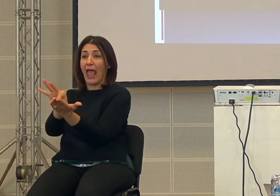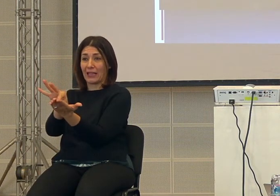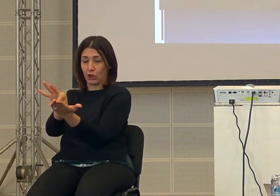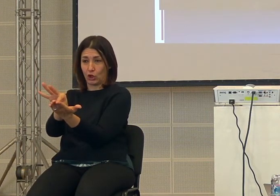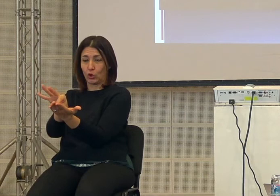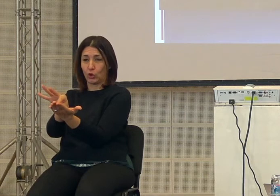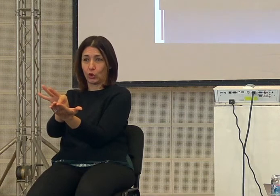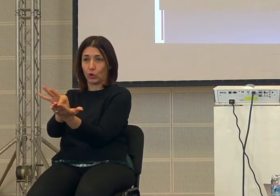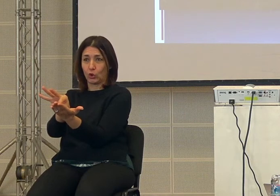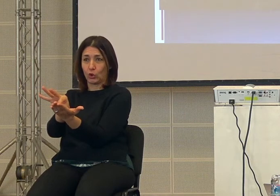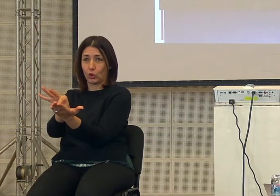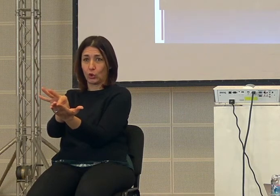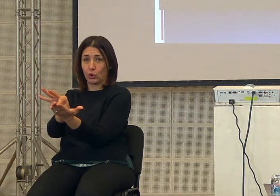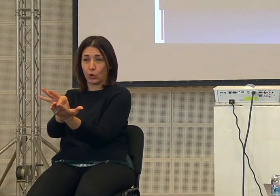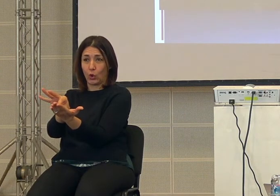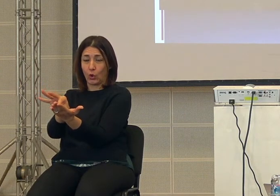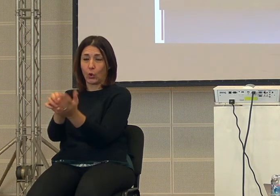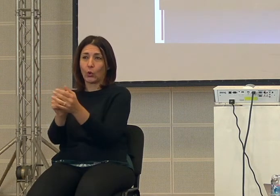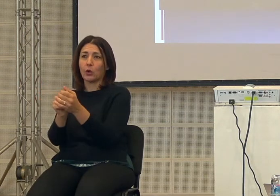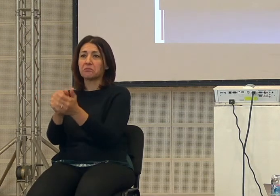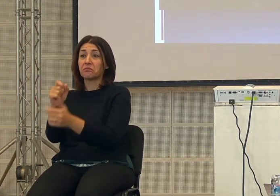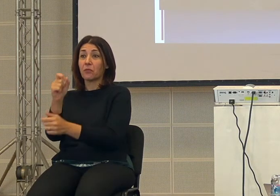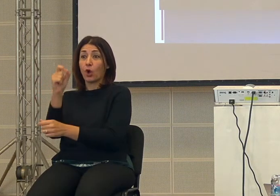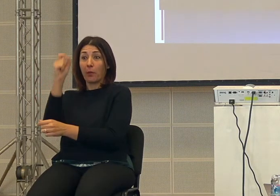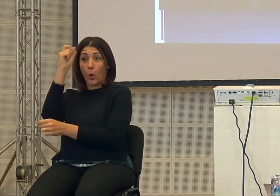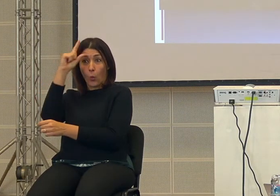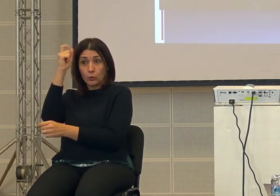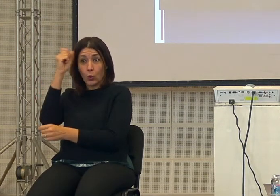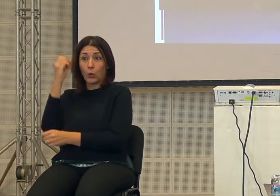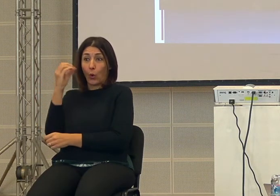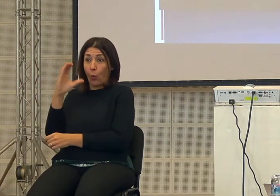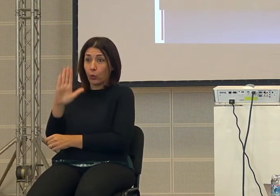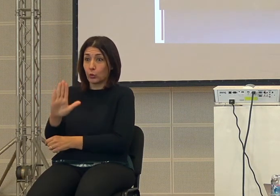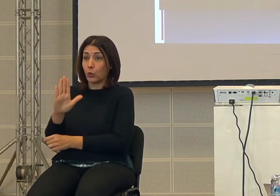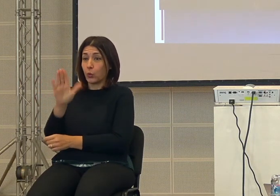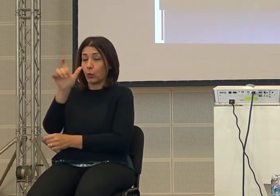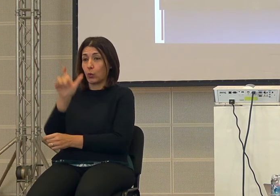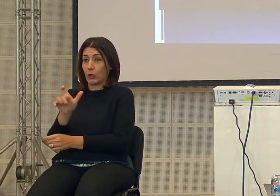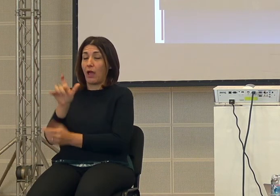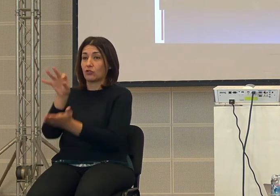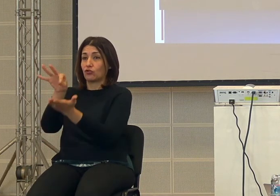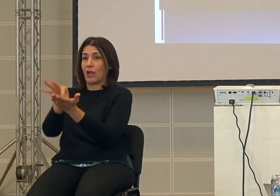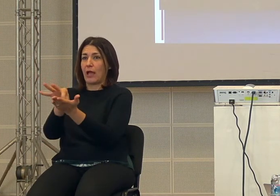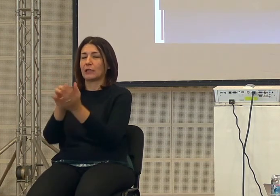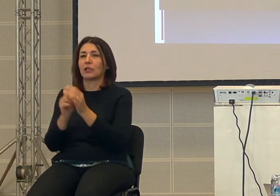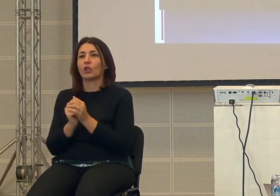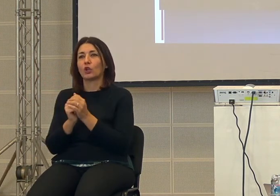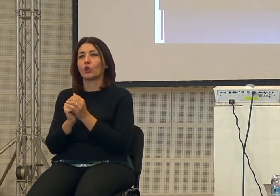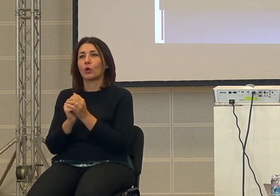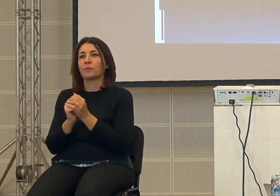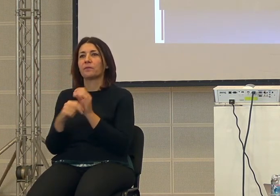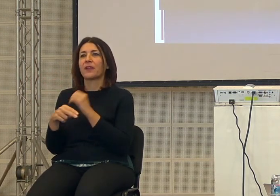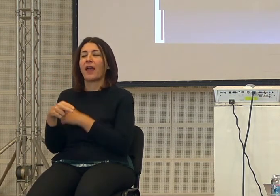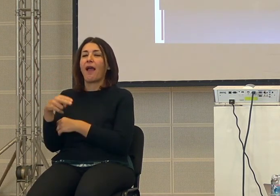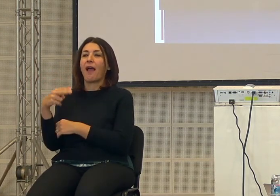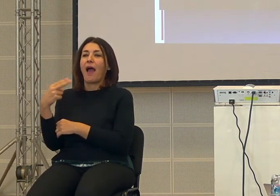proprio della della cultura oggi e qui a Rari come dire fa